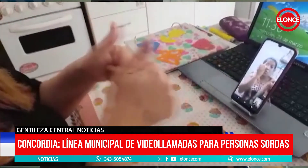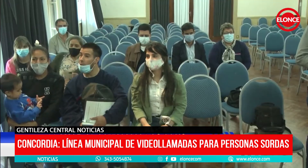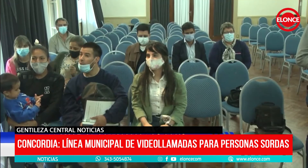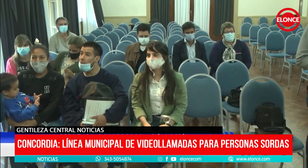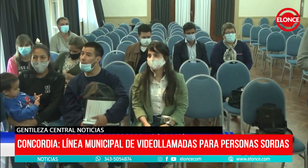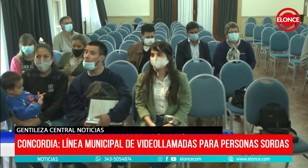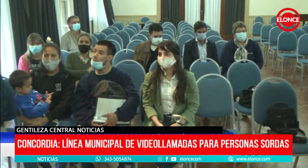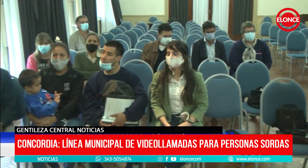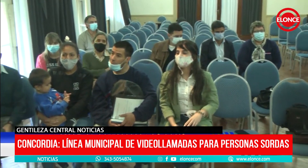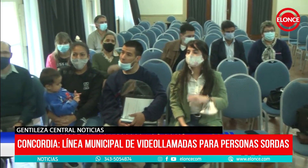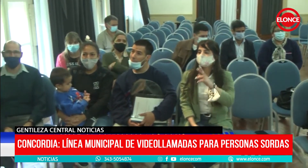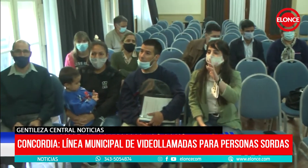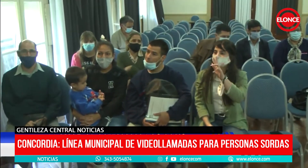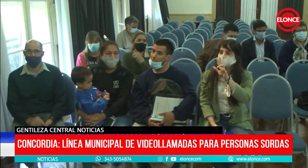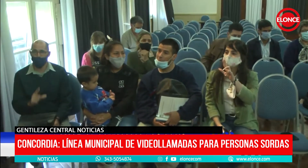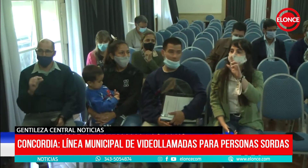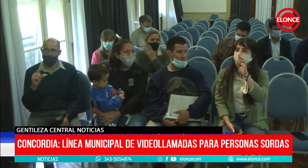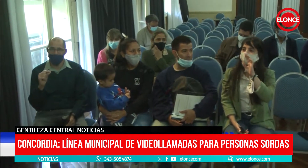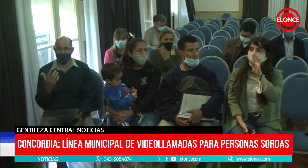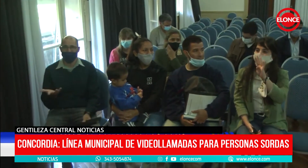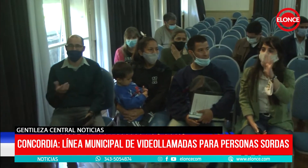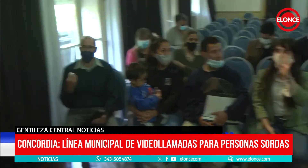doctor y le facilito la comunicación. Muchas gracias.